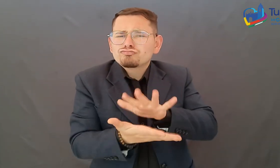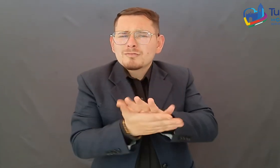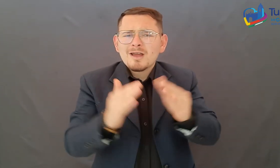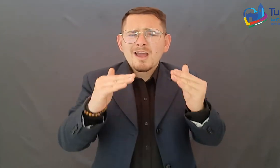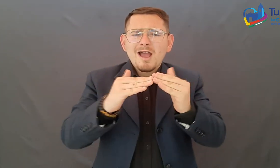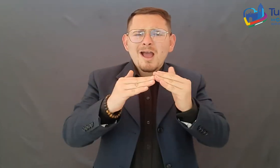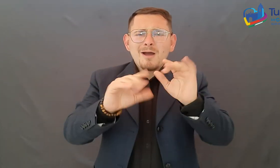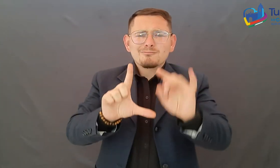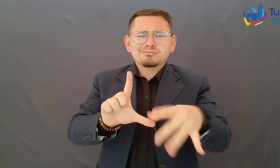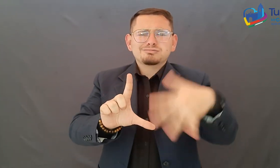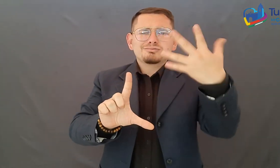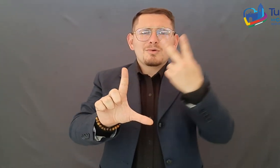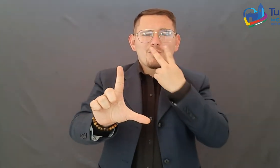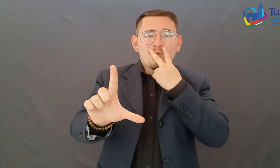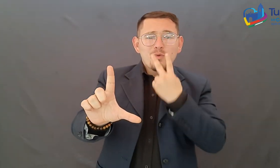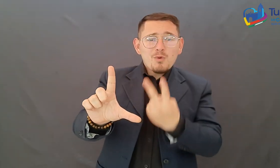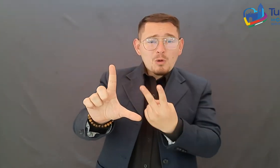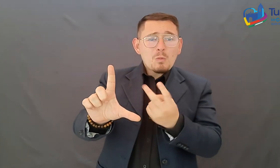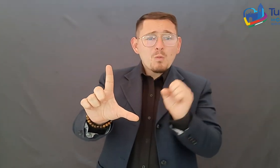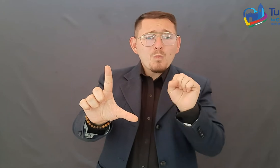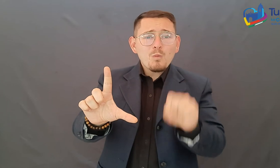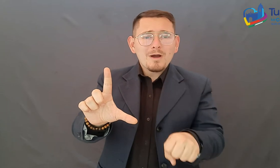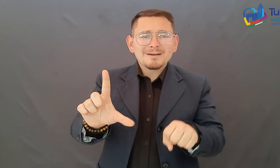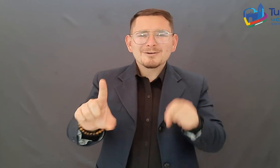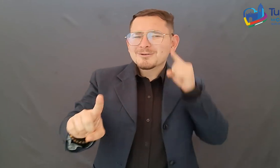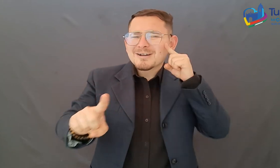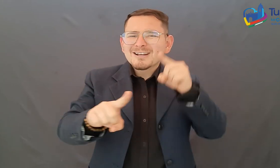administración para chicos y grandes. ¡Gracias!